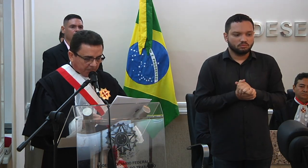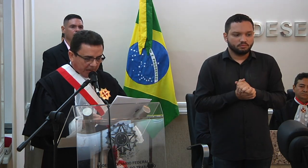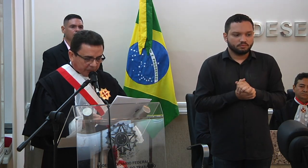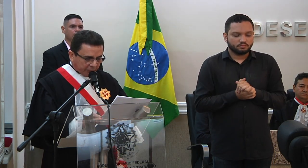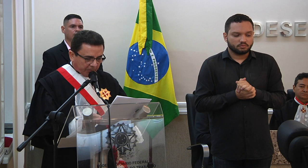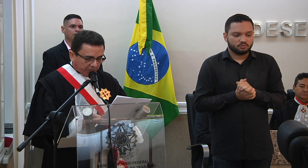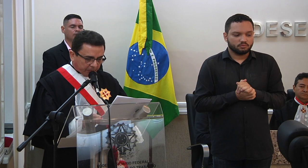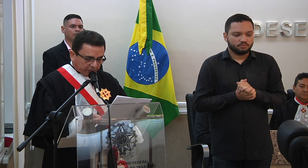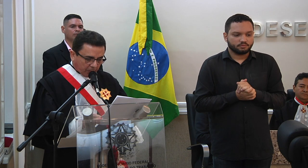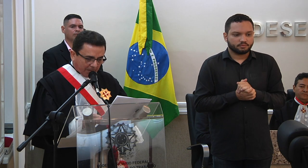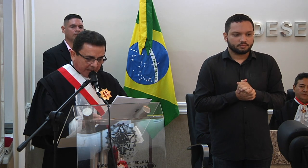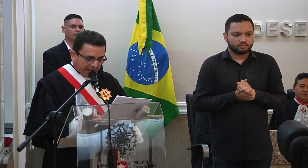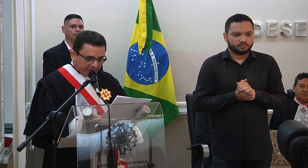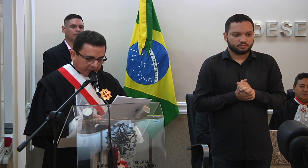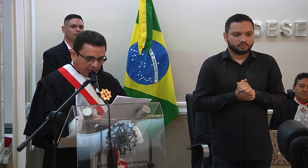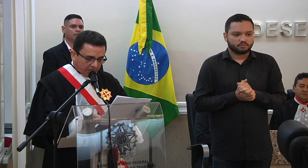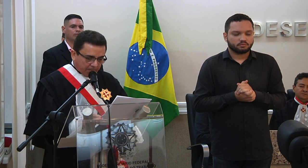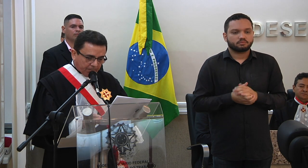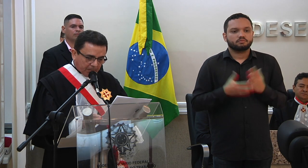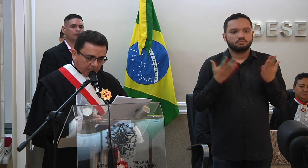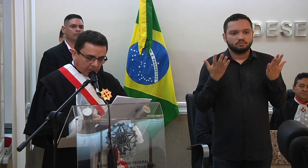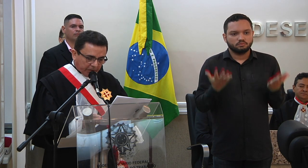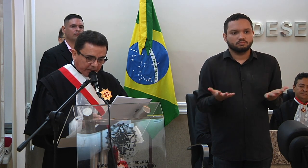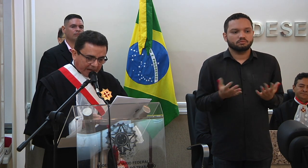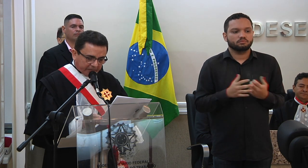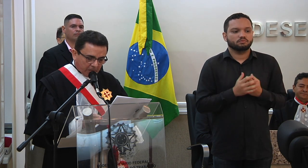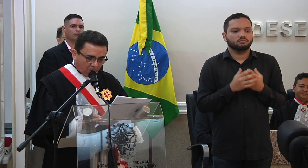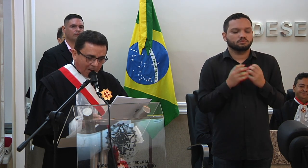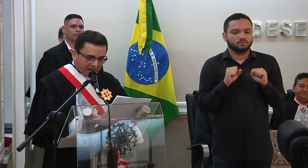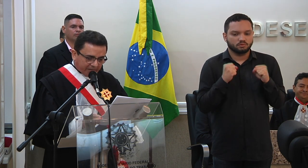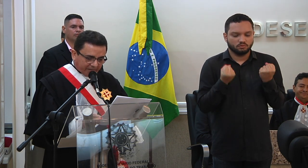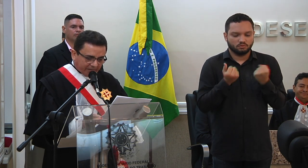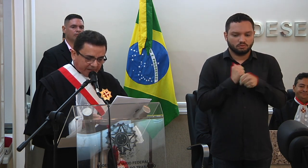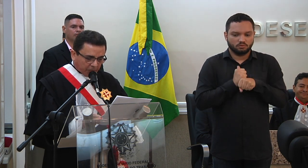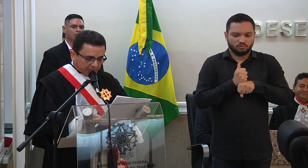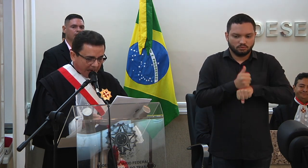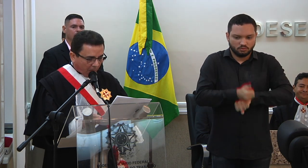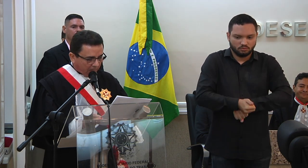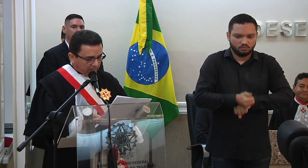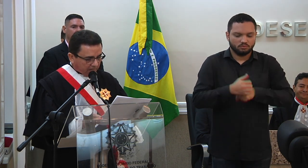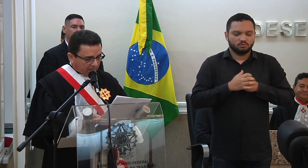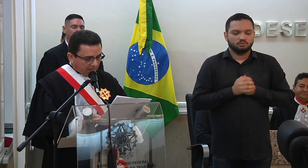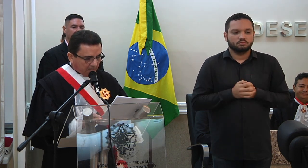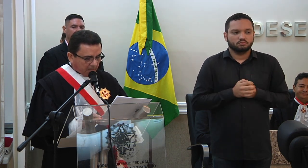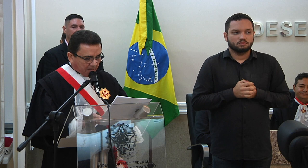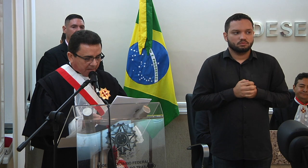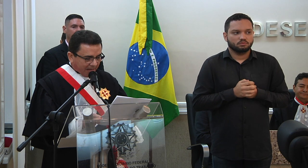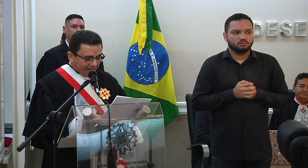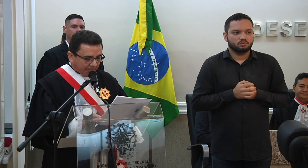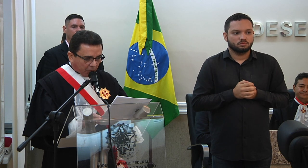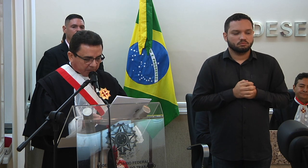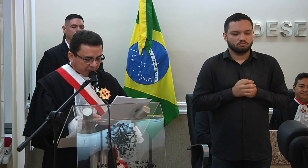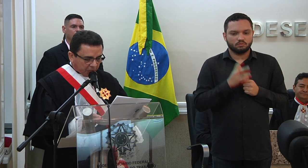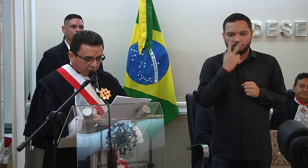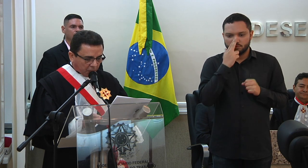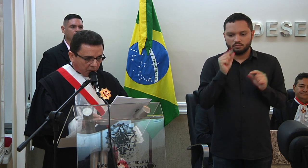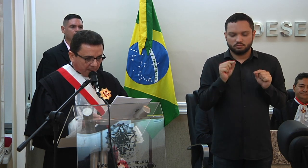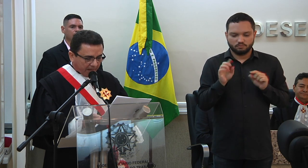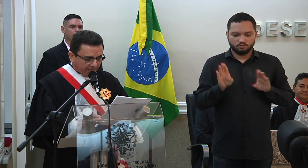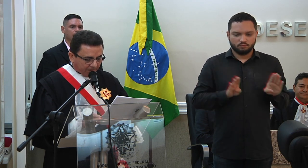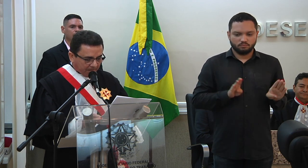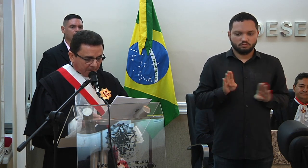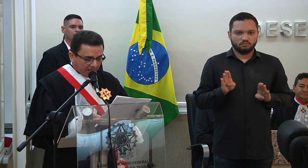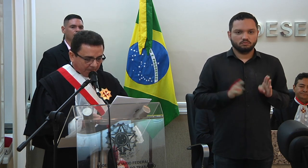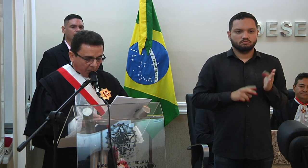E assim partimos com abnegação, com dedicação quase sacerdotal, na labuta de